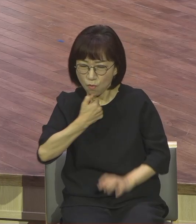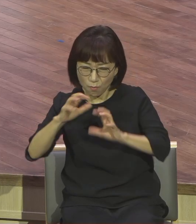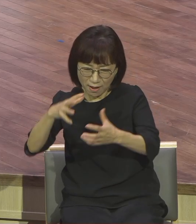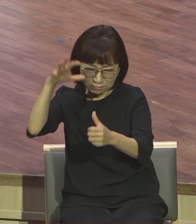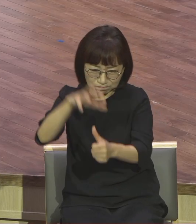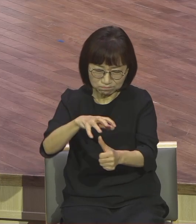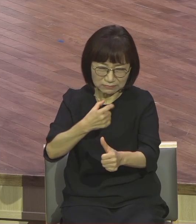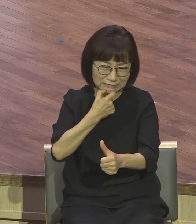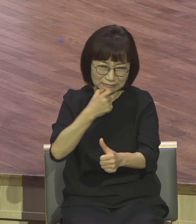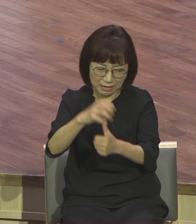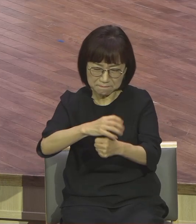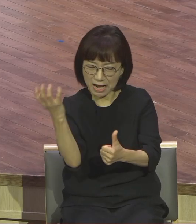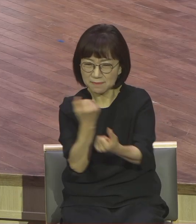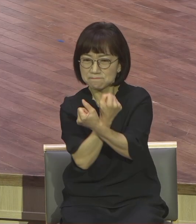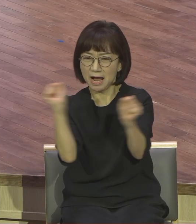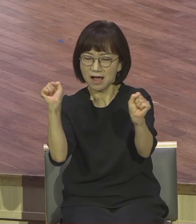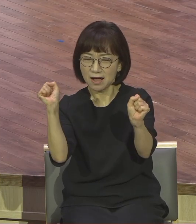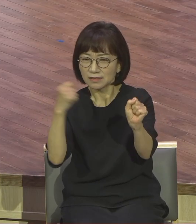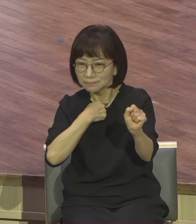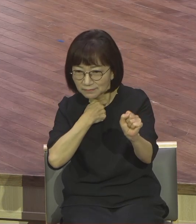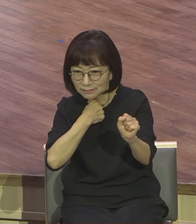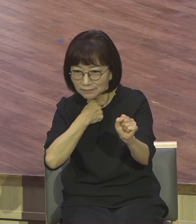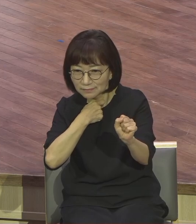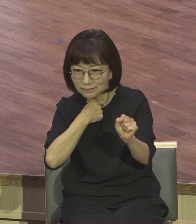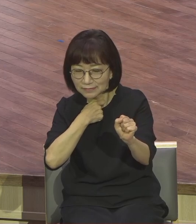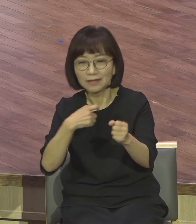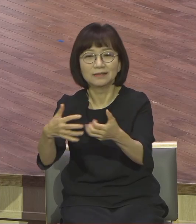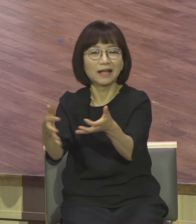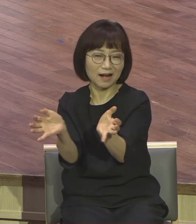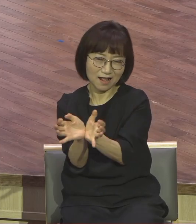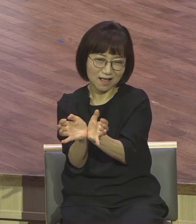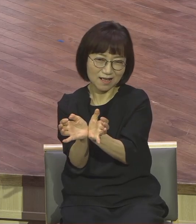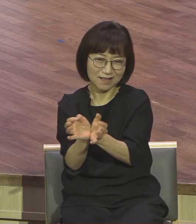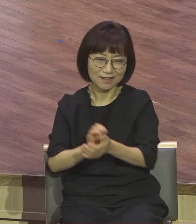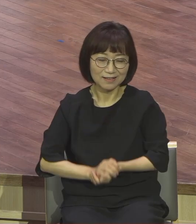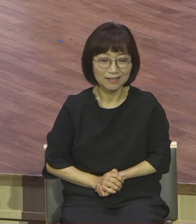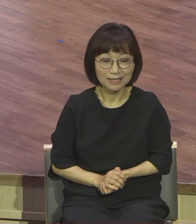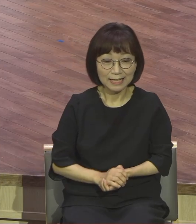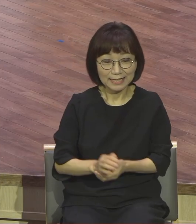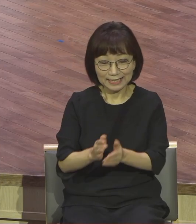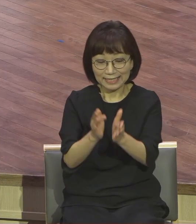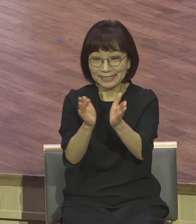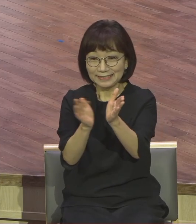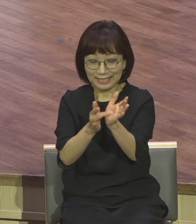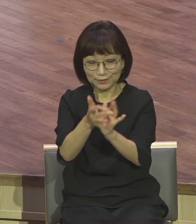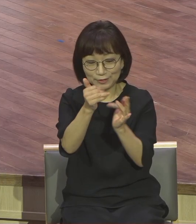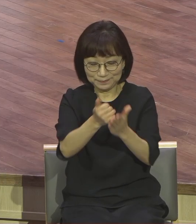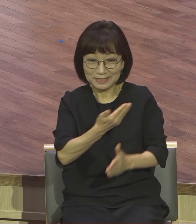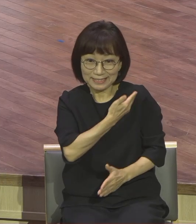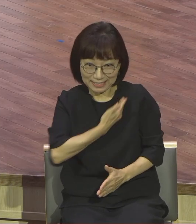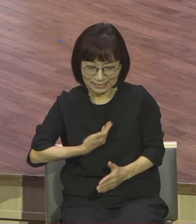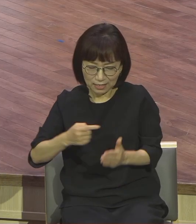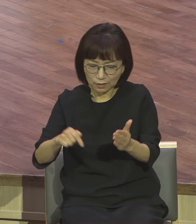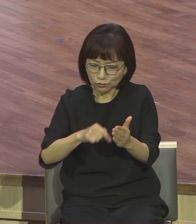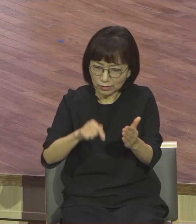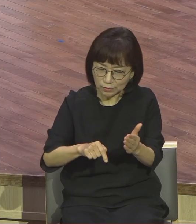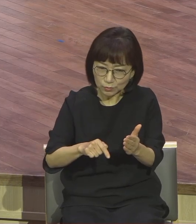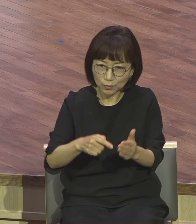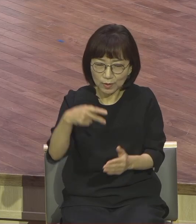민족주의의 집단이었어요. 예수님의 제자들 중에서도 세롯당 출신이 한 사람이